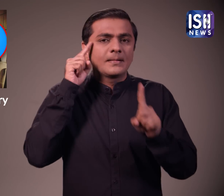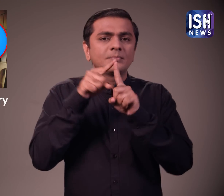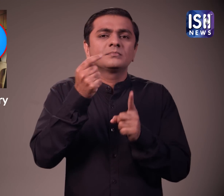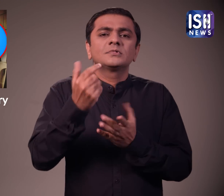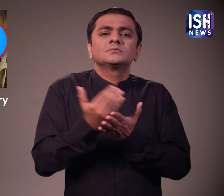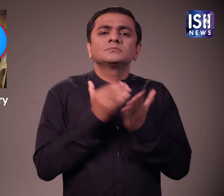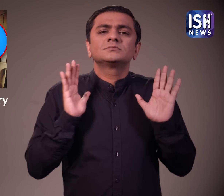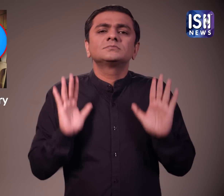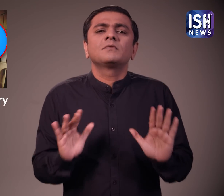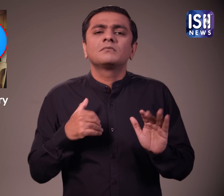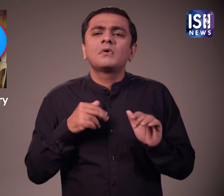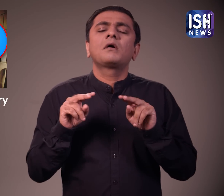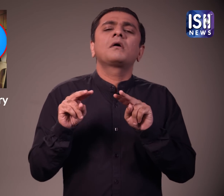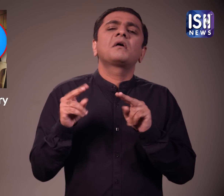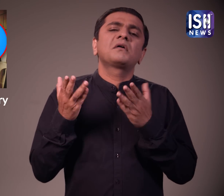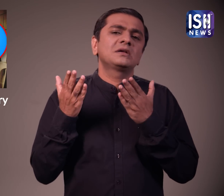ये सभी खर्च कम करने के उपाई है